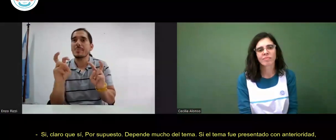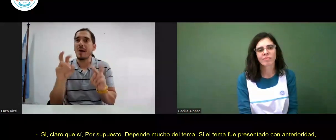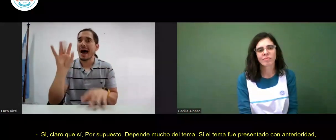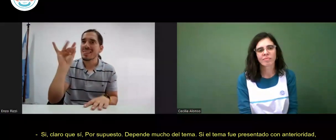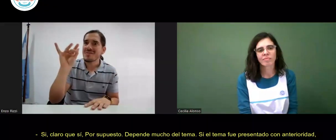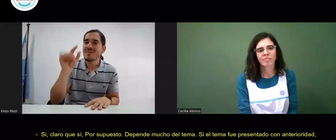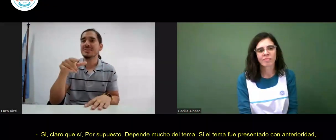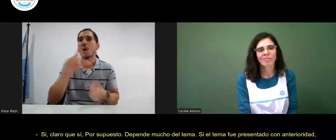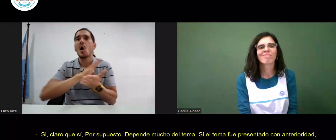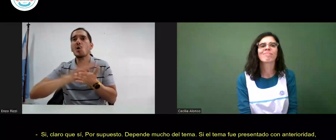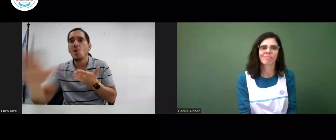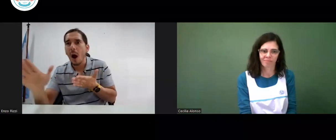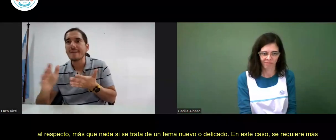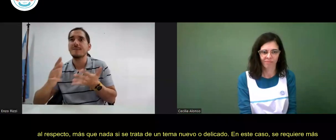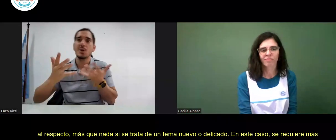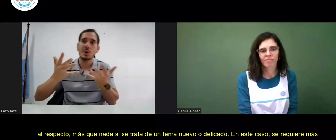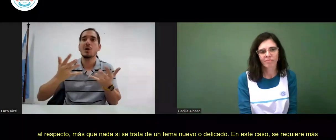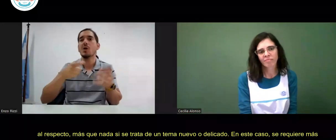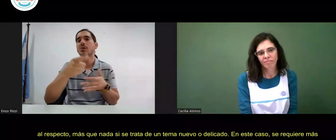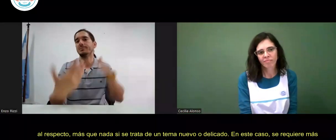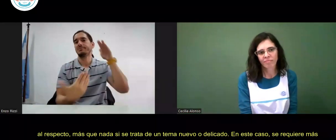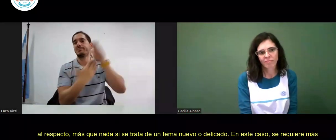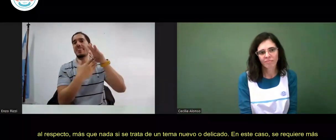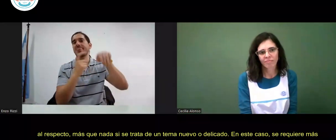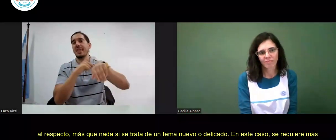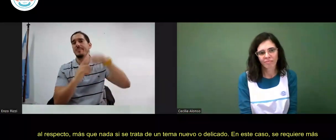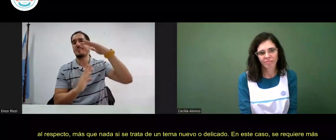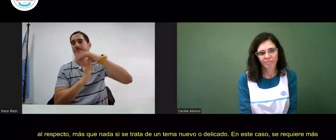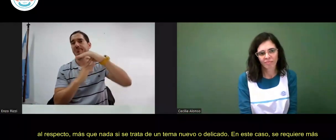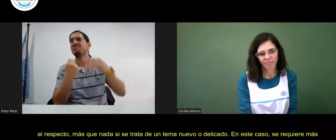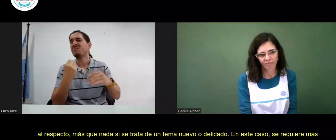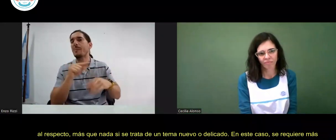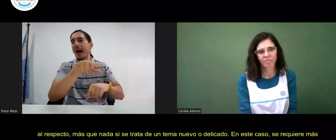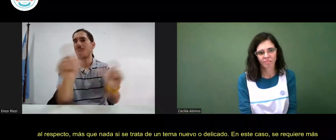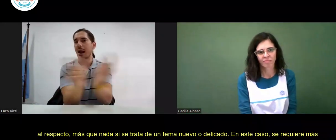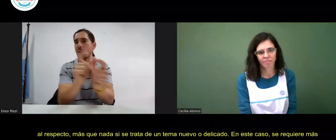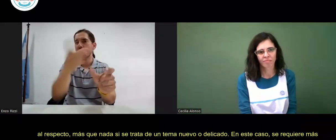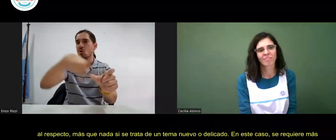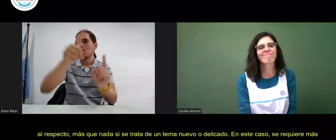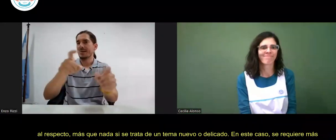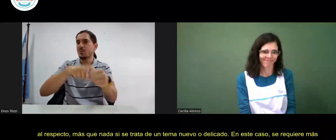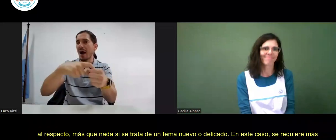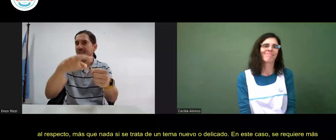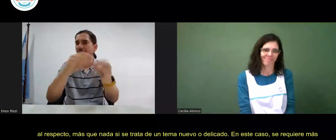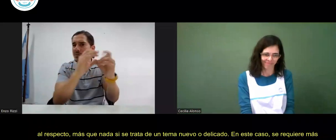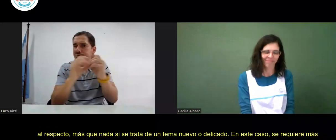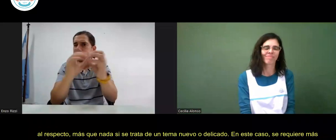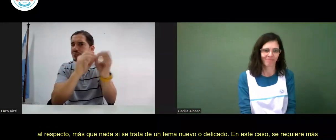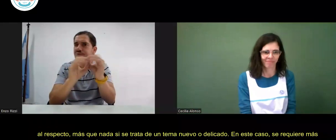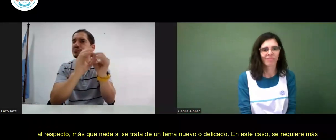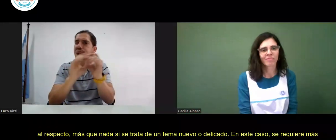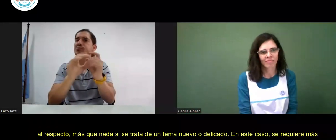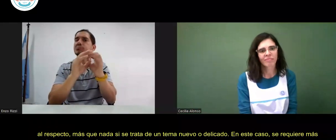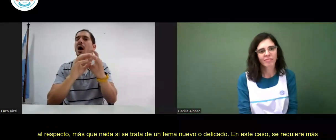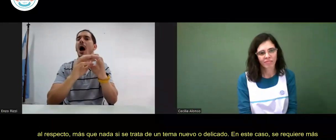inquietud o consulta al respecto más que nada si se trata de un tema nuevo o delicado en este caso se requiere más tiempo para